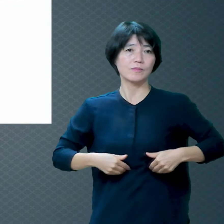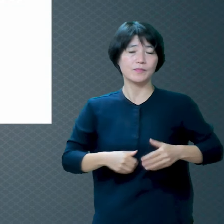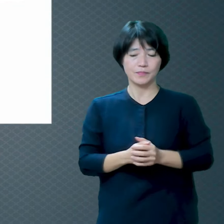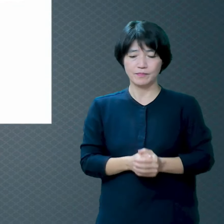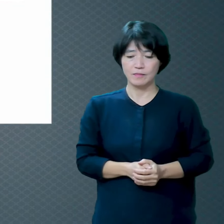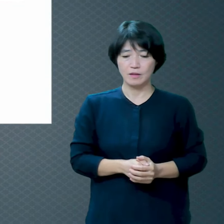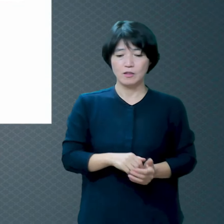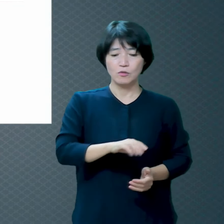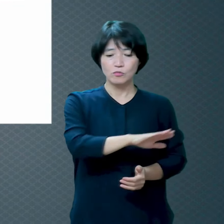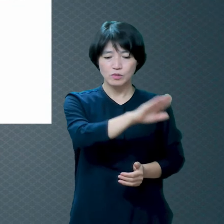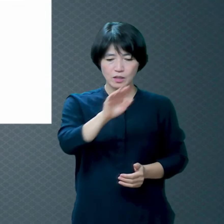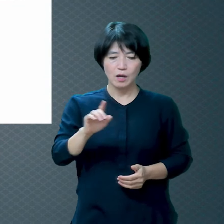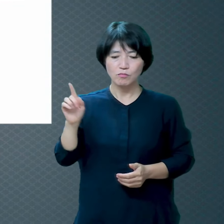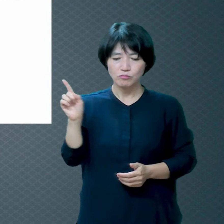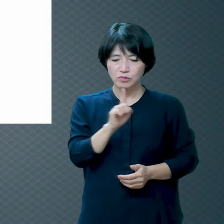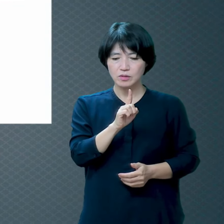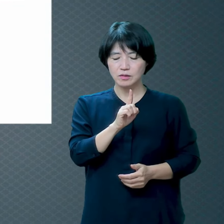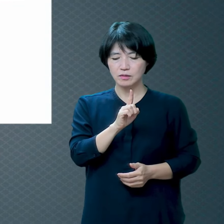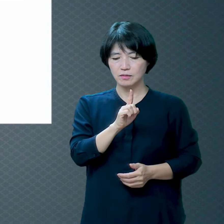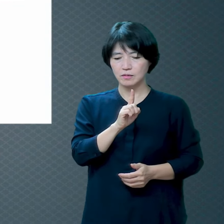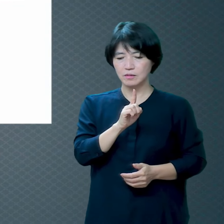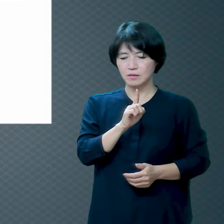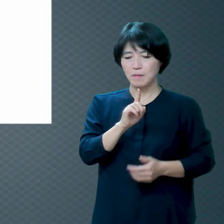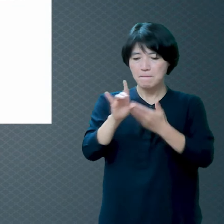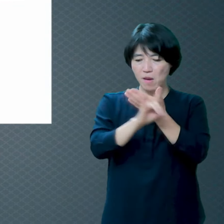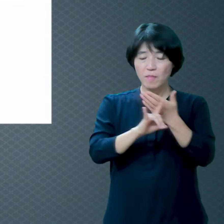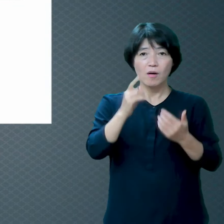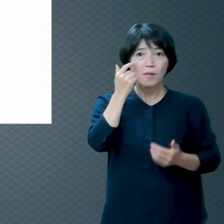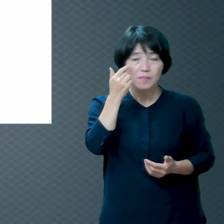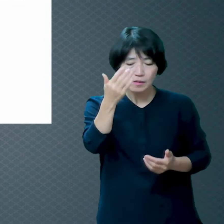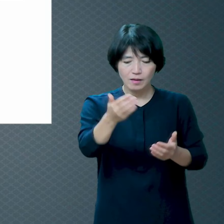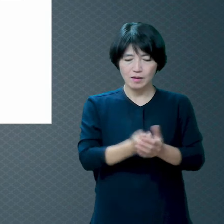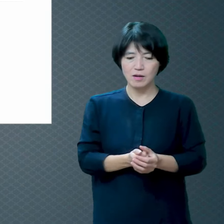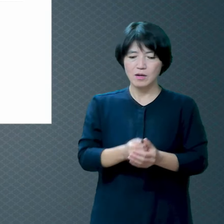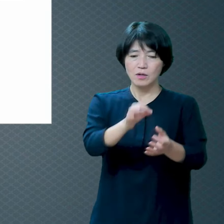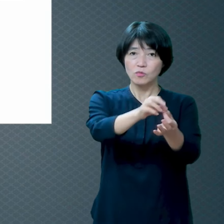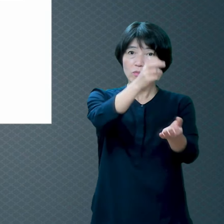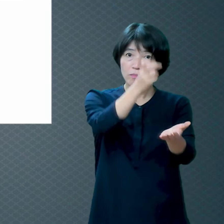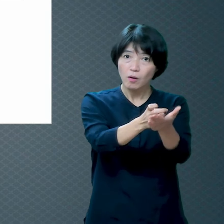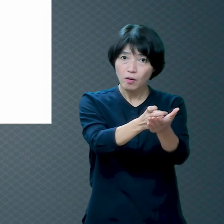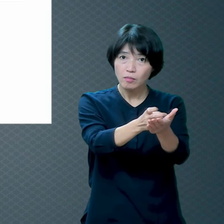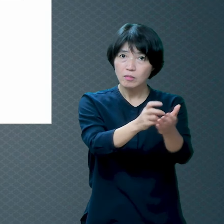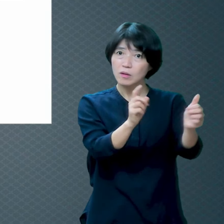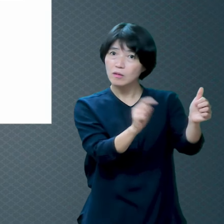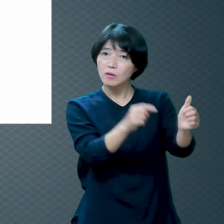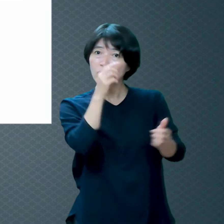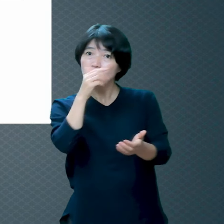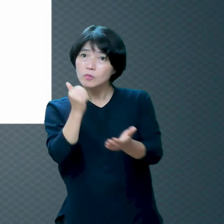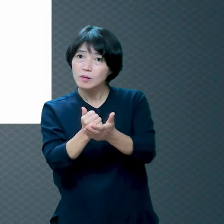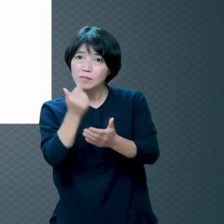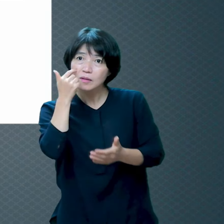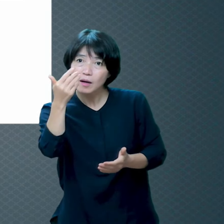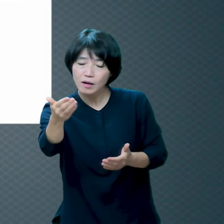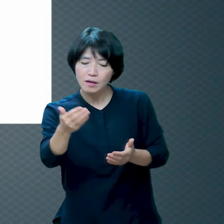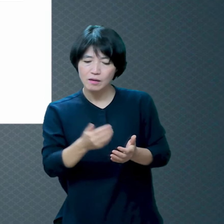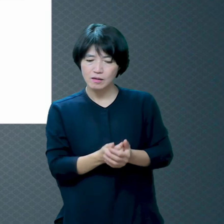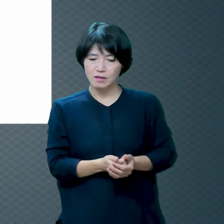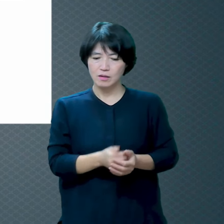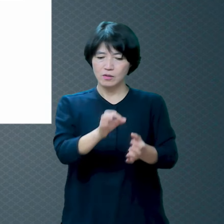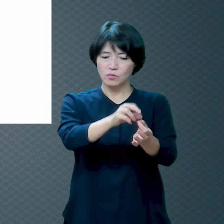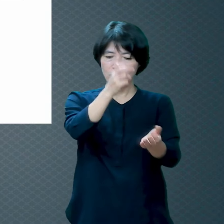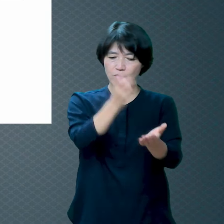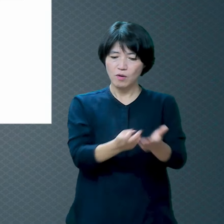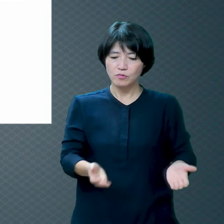말하리요? 율법이 죄냐? 그럴 수 없느니라 율법은 죄가 아니에요 왜 주셨냐? 율법으로